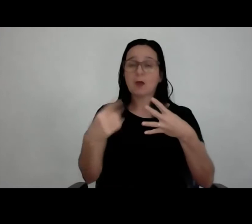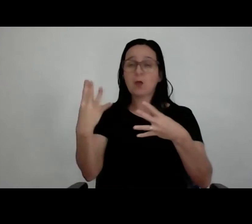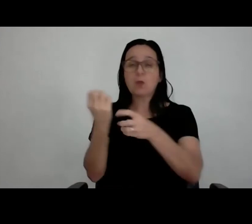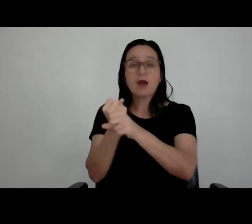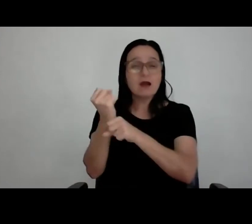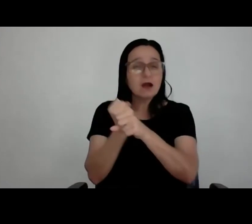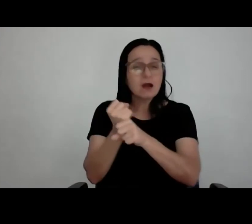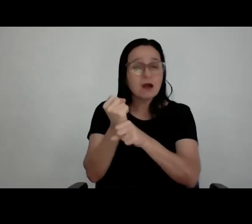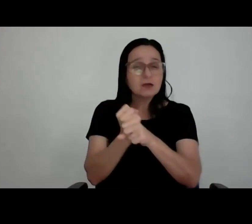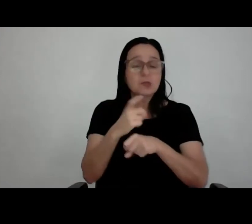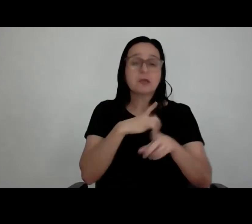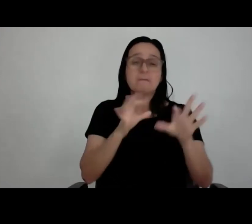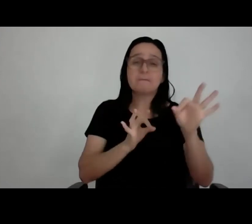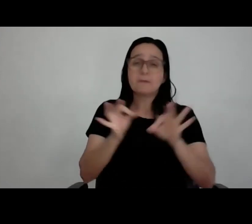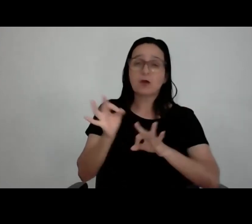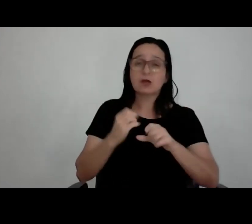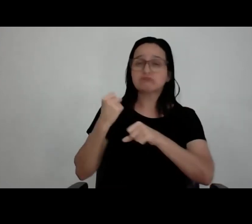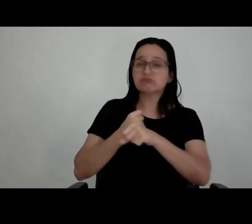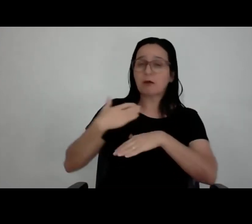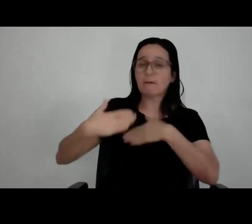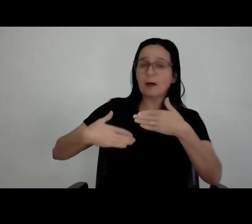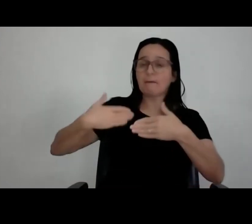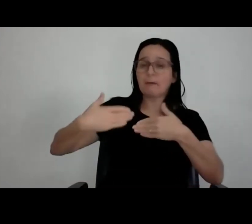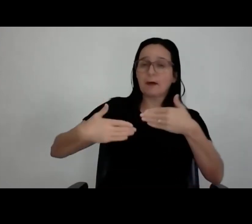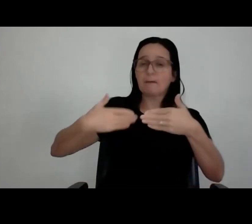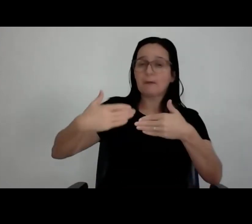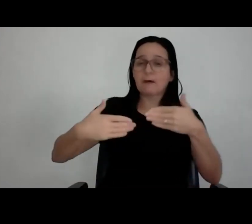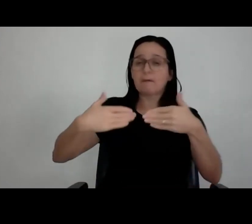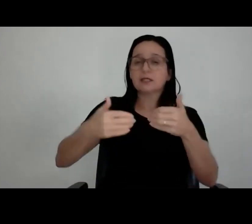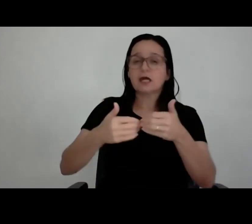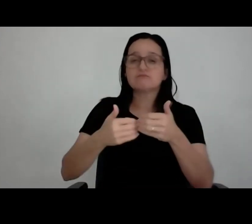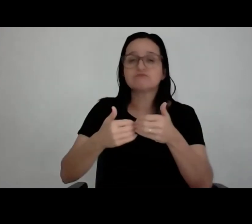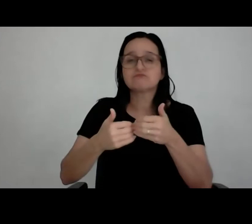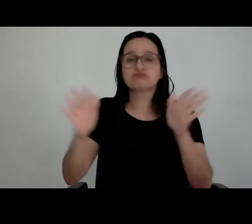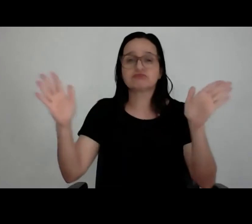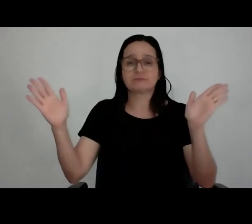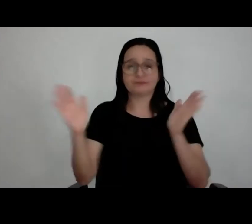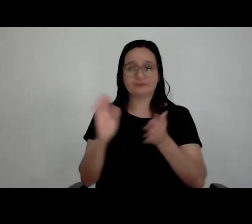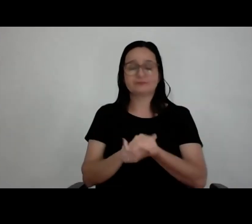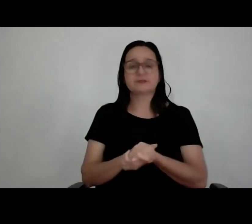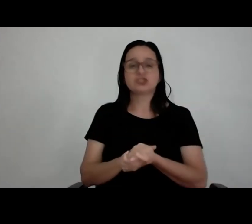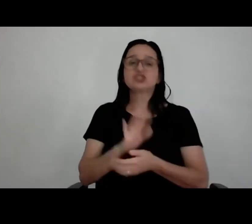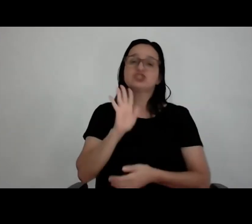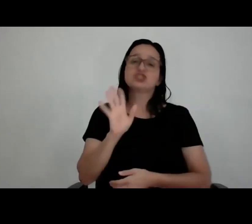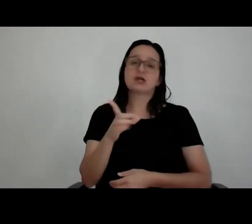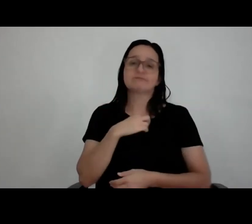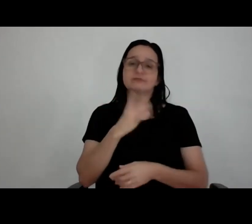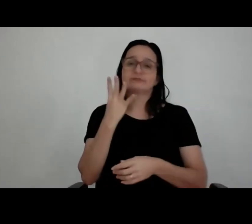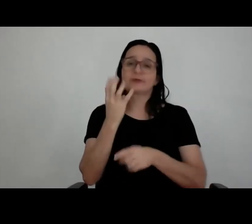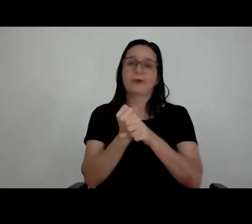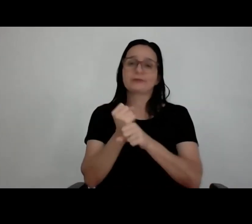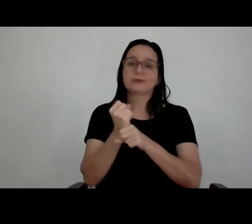abrir as portas e começar a funcionar, até aquele parque funcionar, terão ocorrido quatro anos de trabalho.